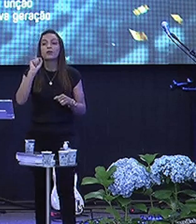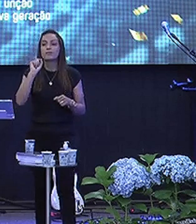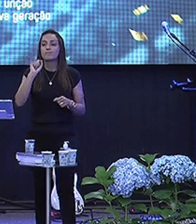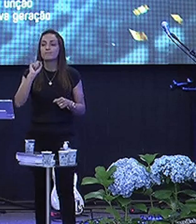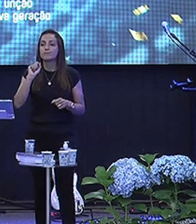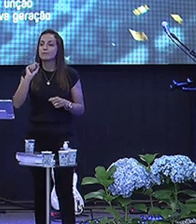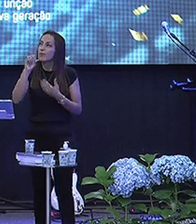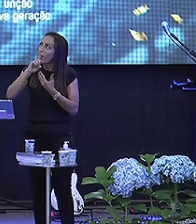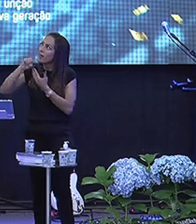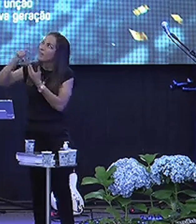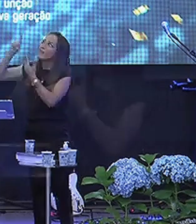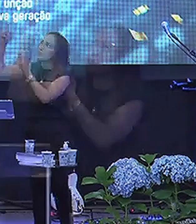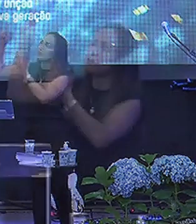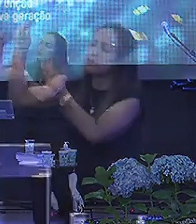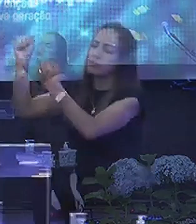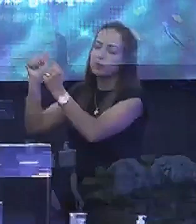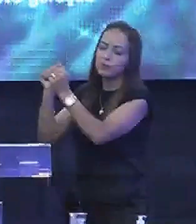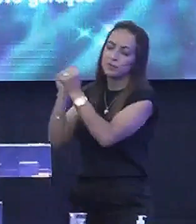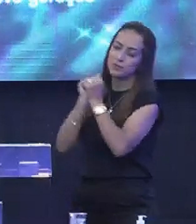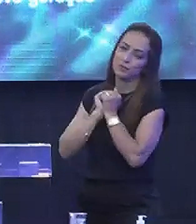Ele está Comigo